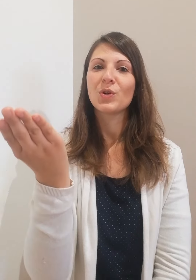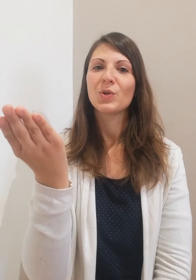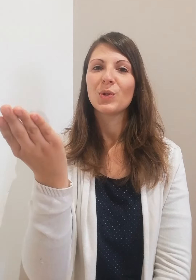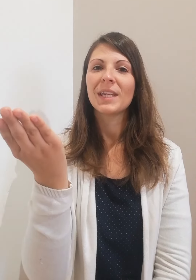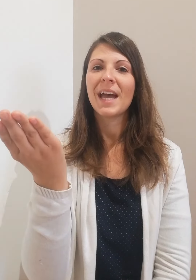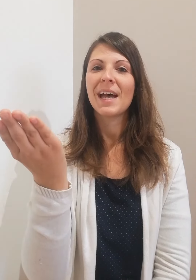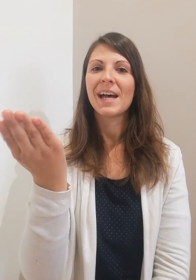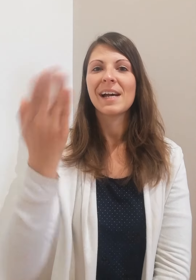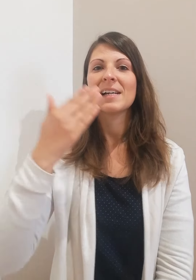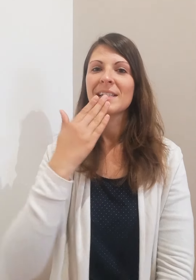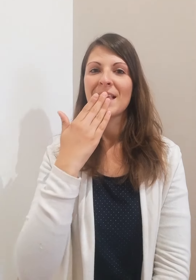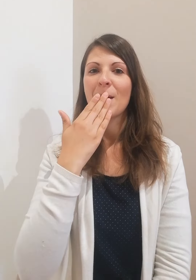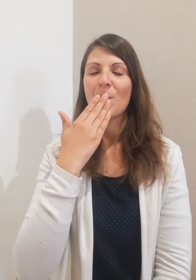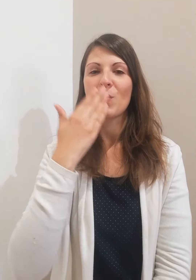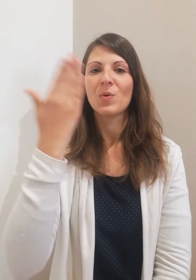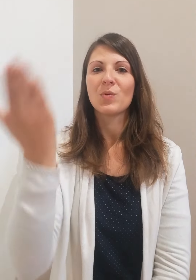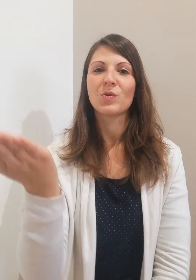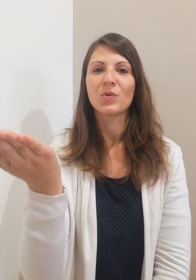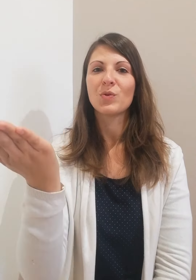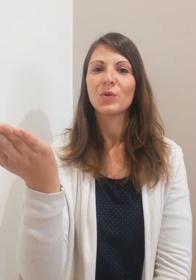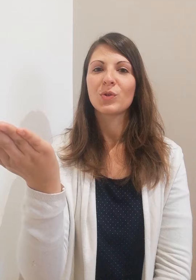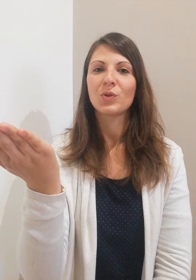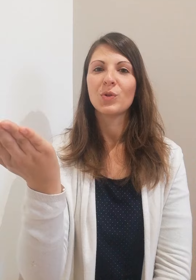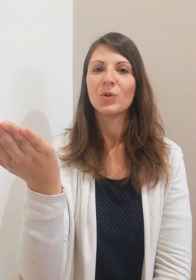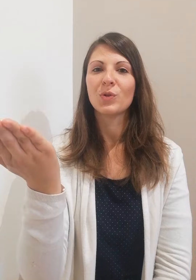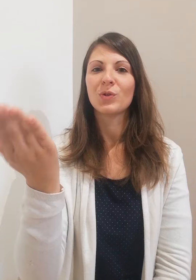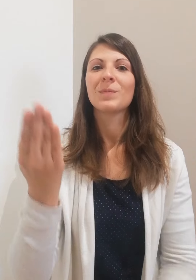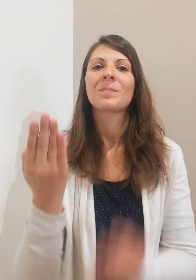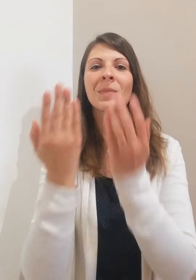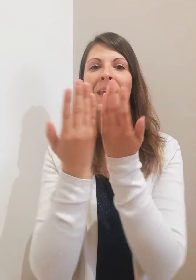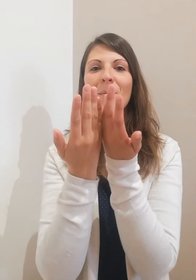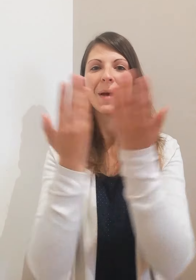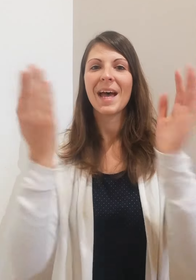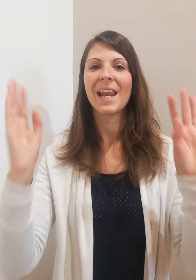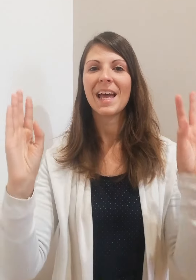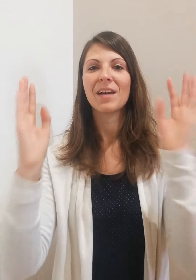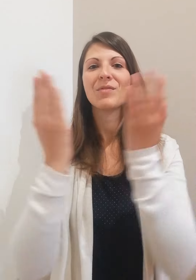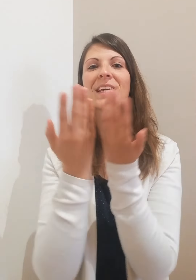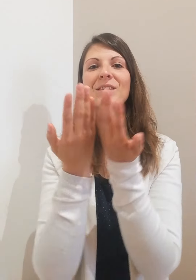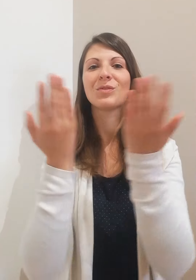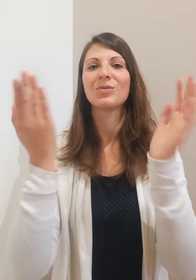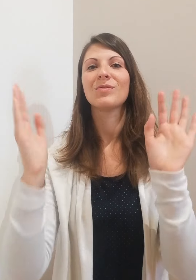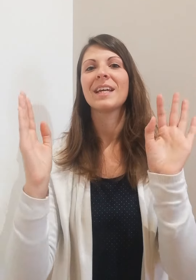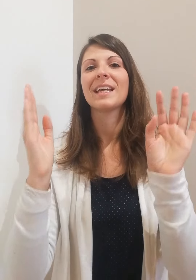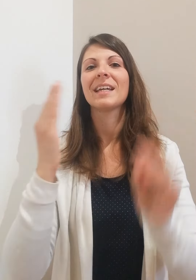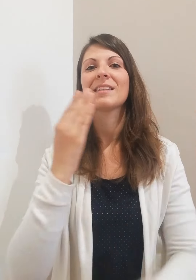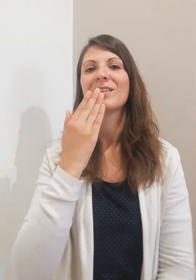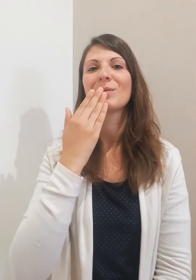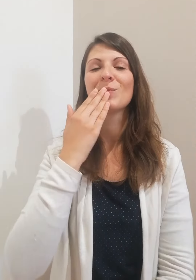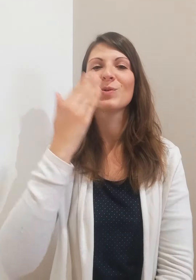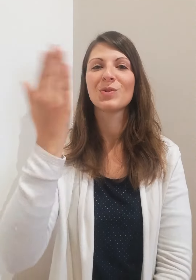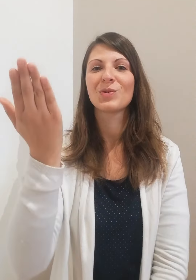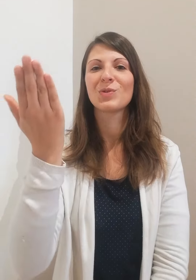Lucas, bonjour Hugo, par la fenêtre ouverte, bonjour,